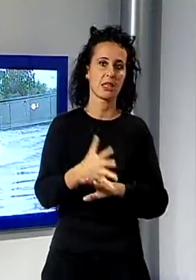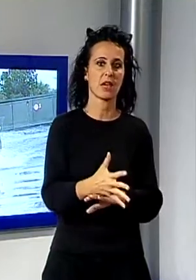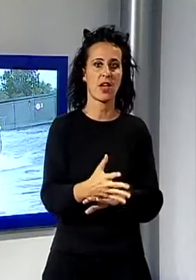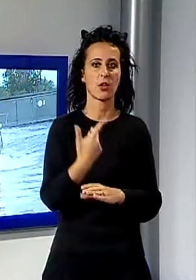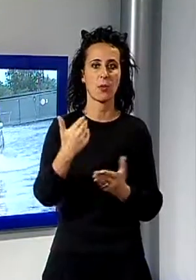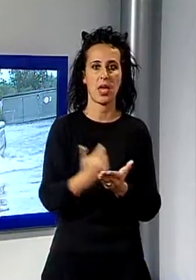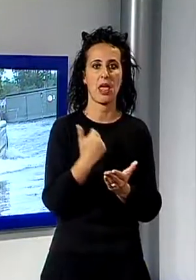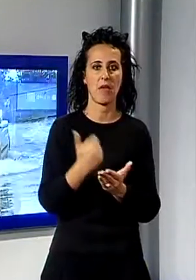disagi.